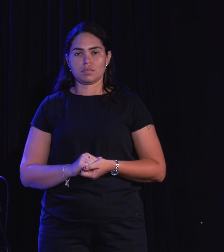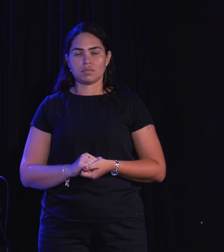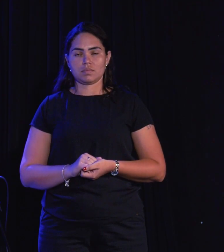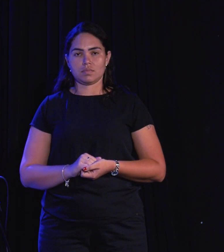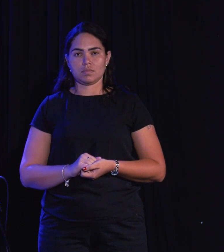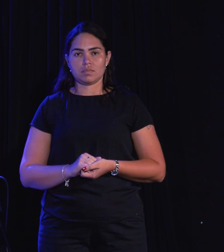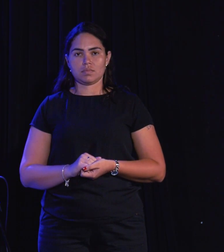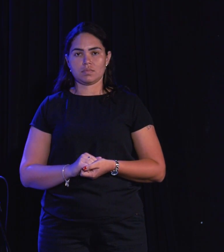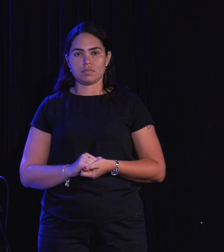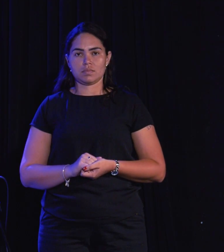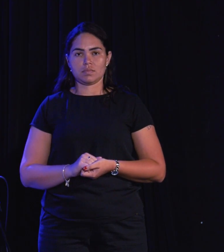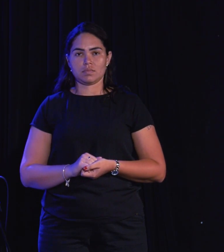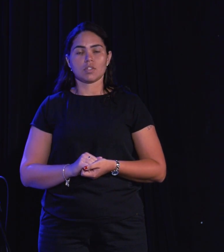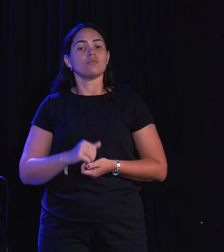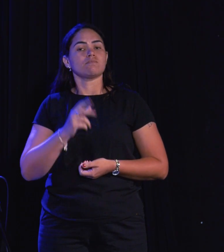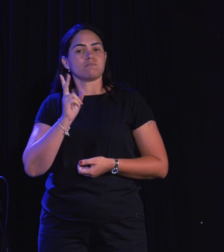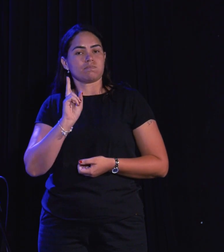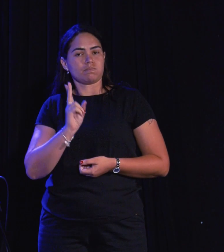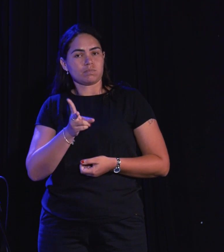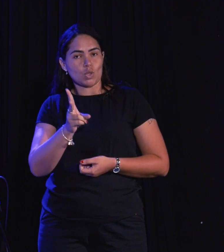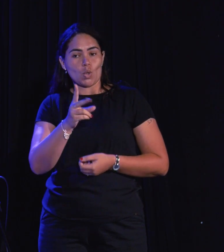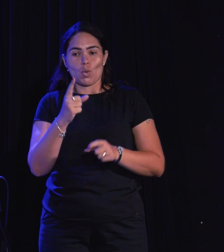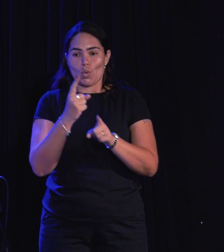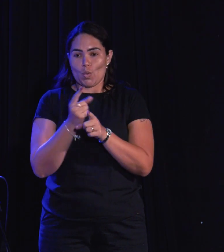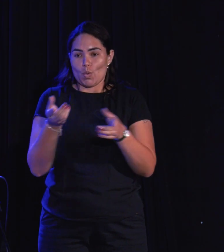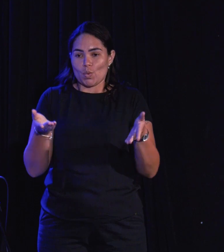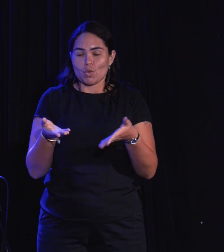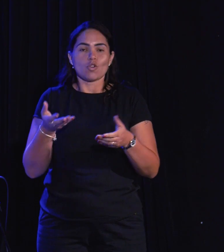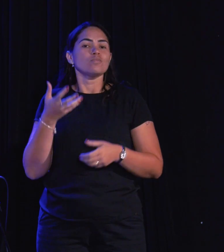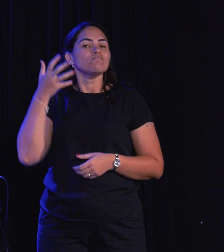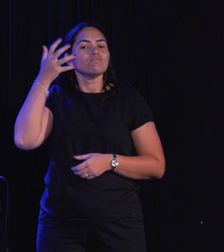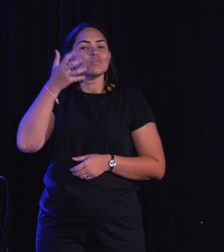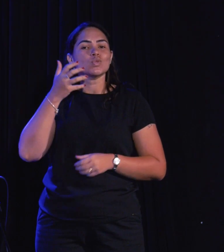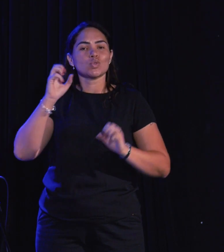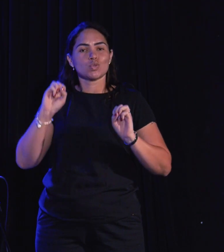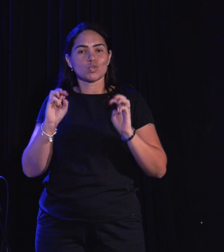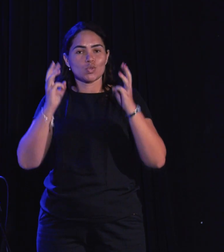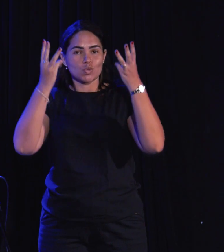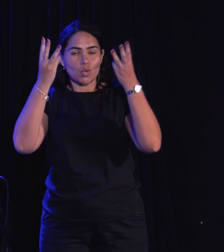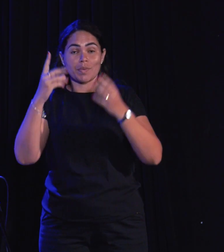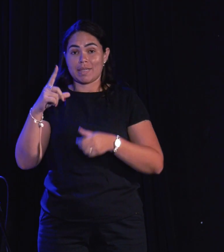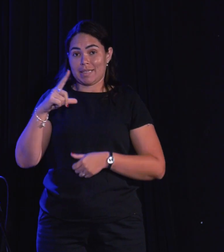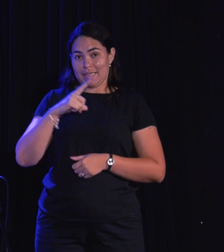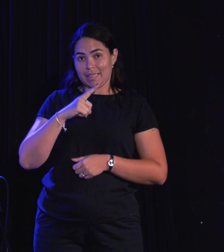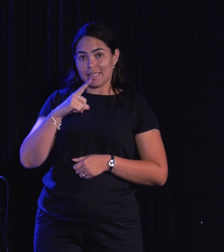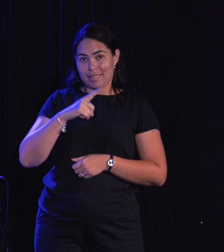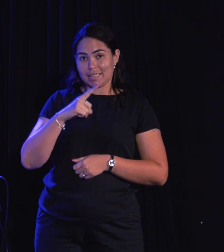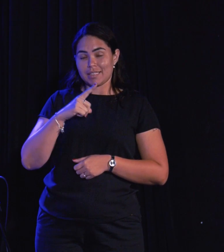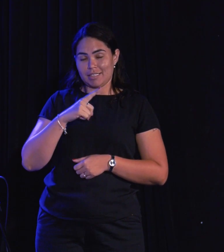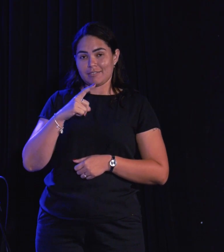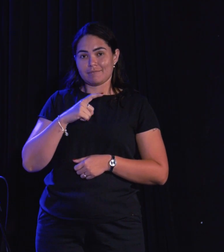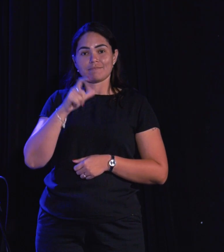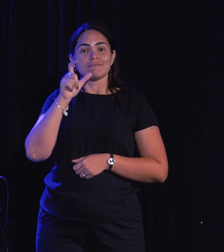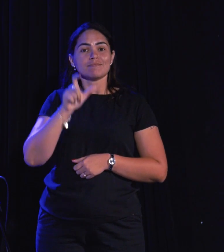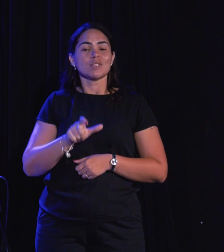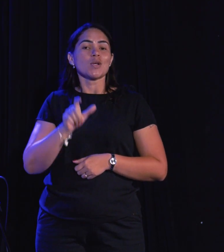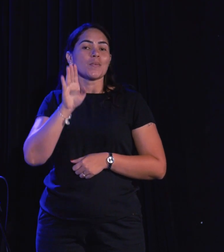E seguindo aqui esse encontro musical, nós temos aqui a nossa querida Bruna Martins,